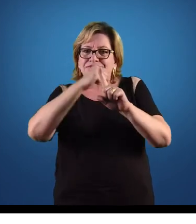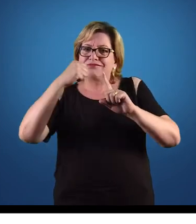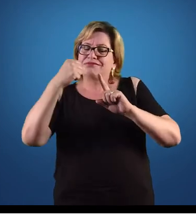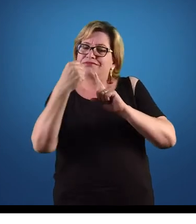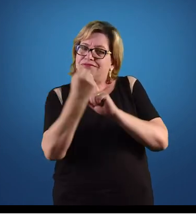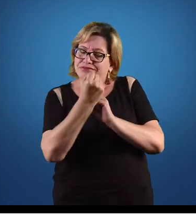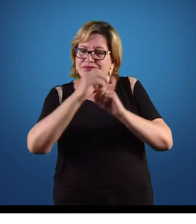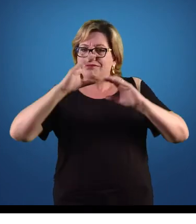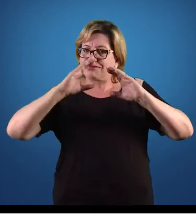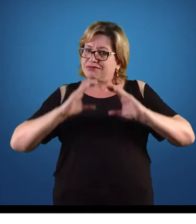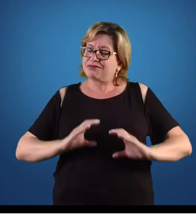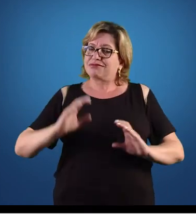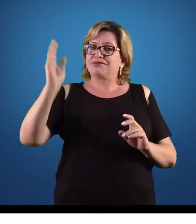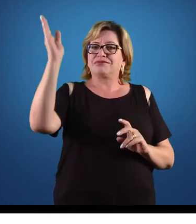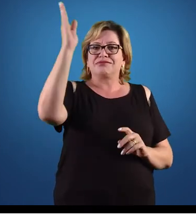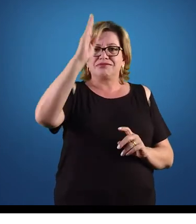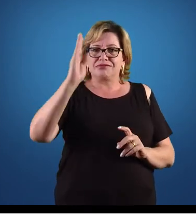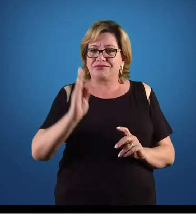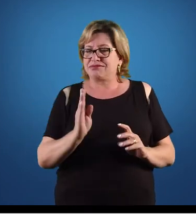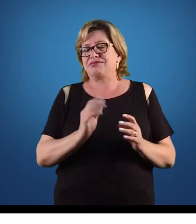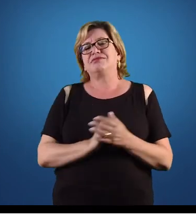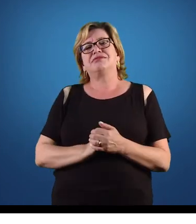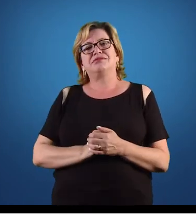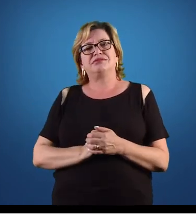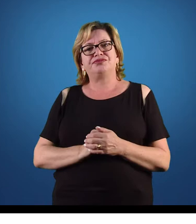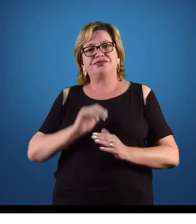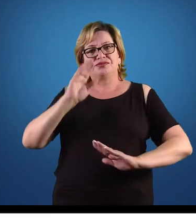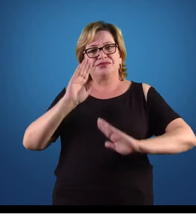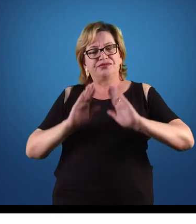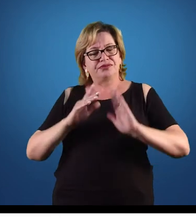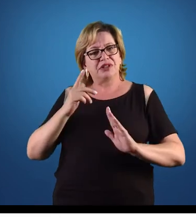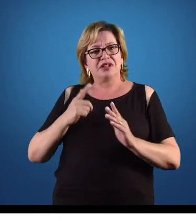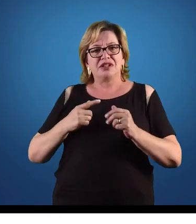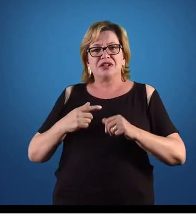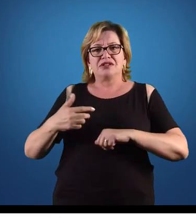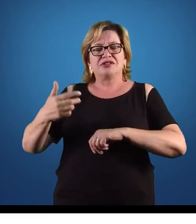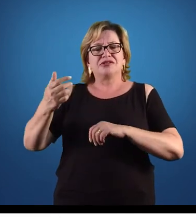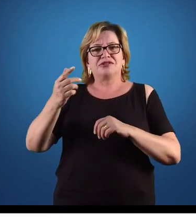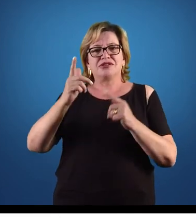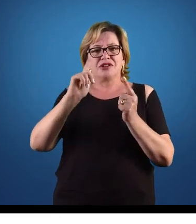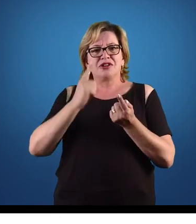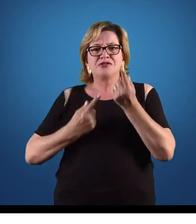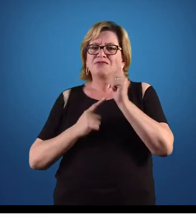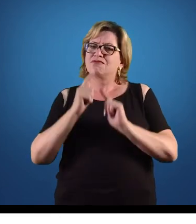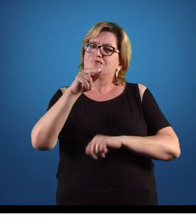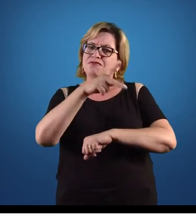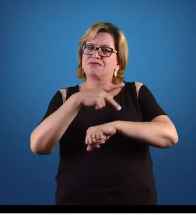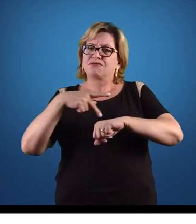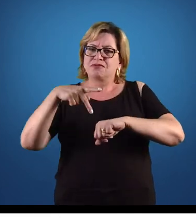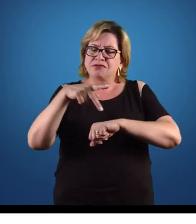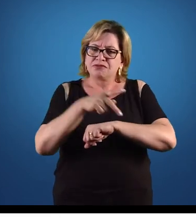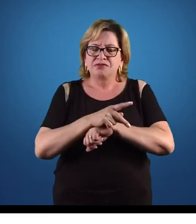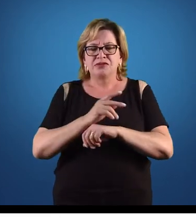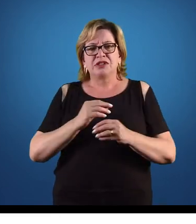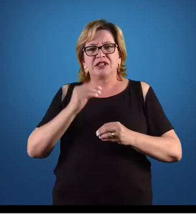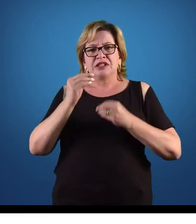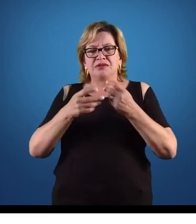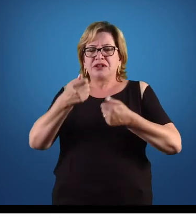os gestores do país, os